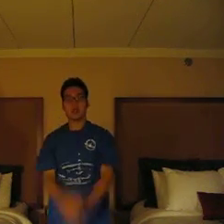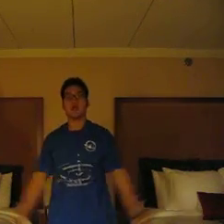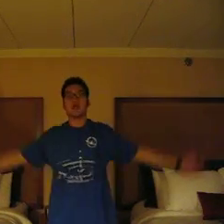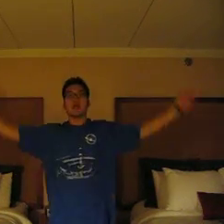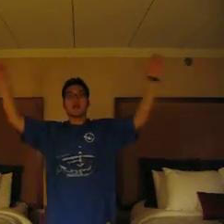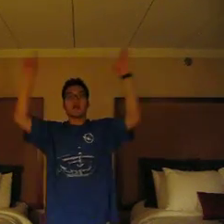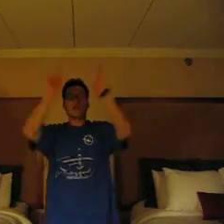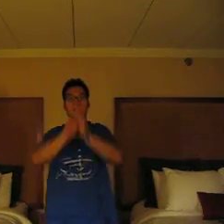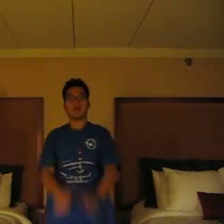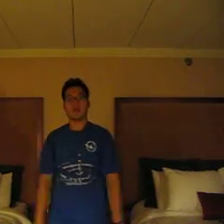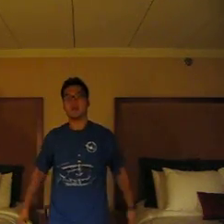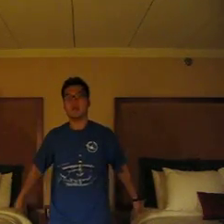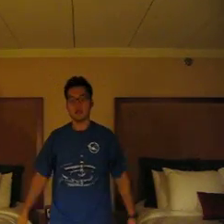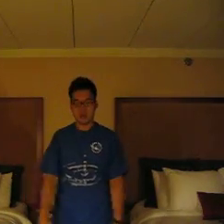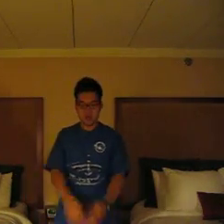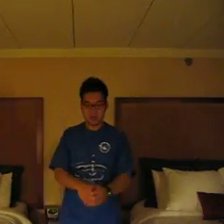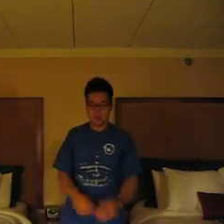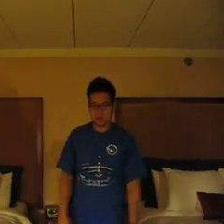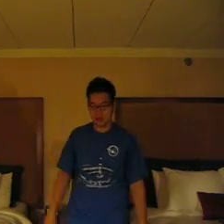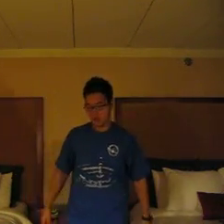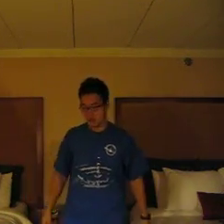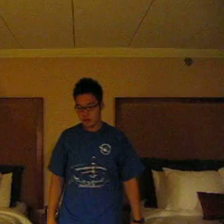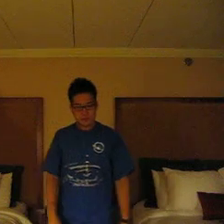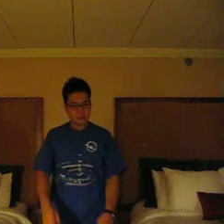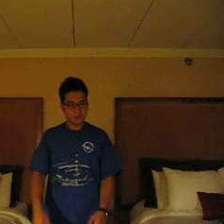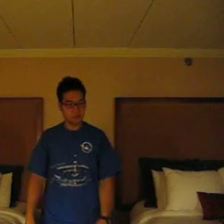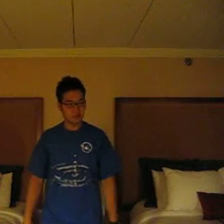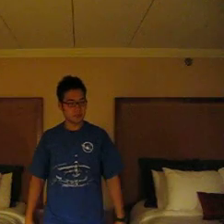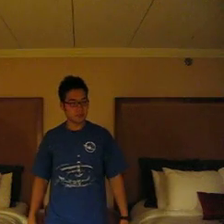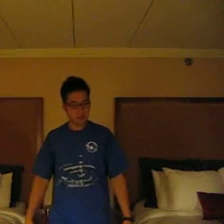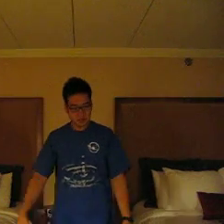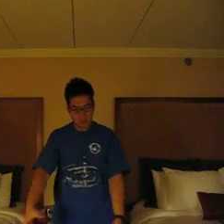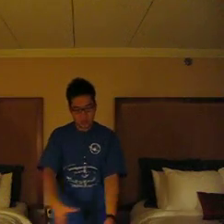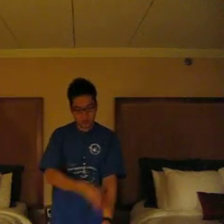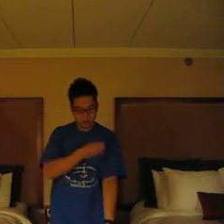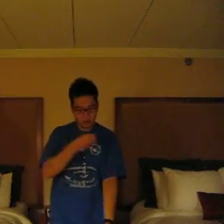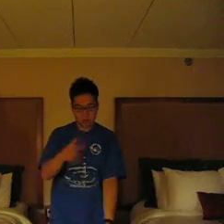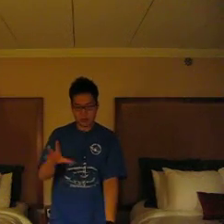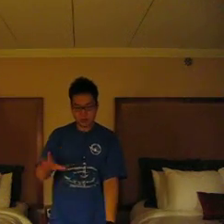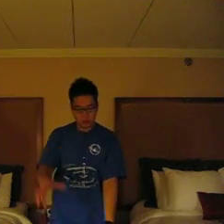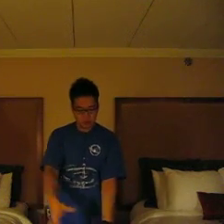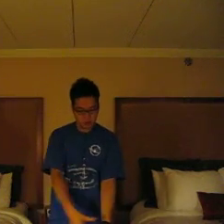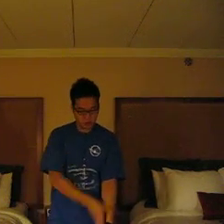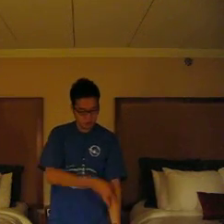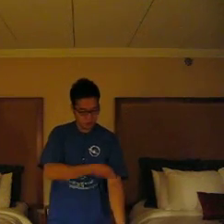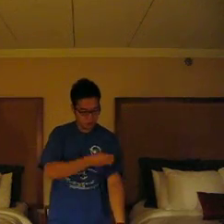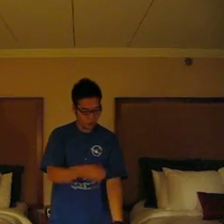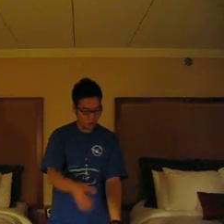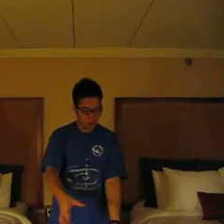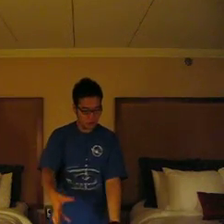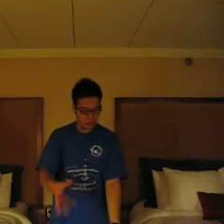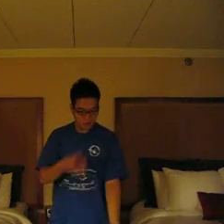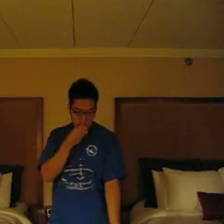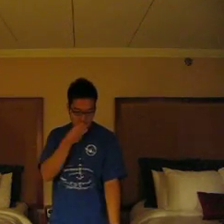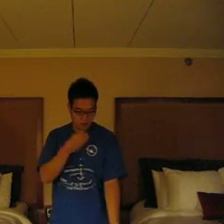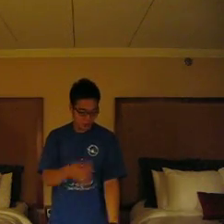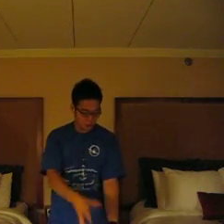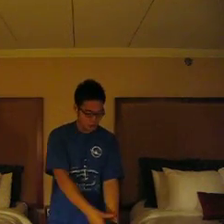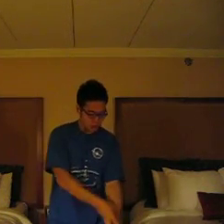이게 어떻게 되냐면 다 precedente 오른쪽으로 쭈어먹는 거랑 똑같은데 이제 손을